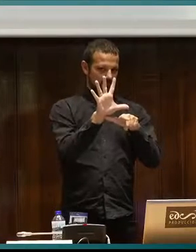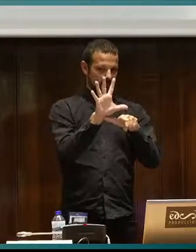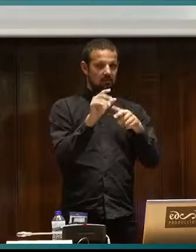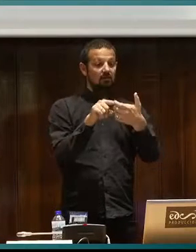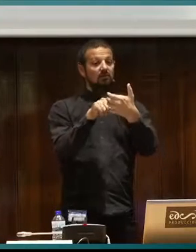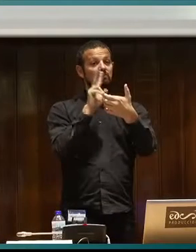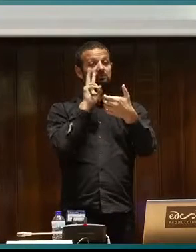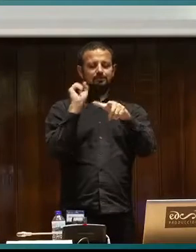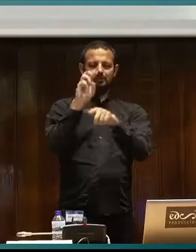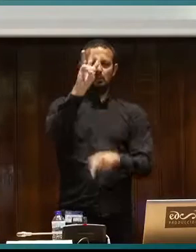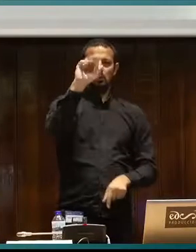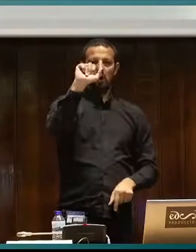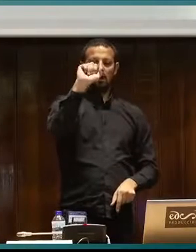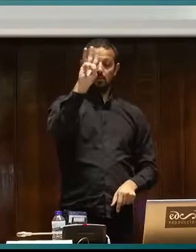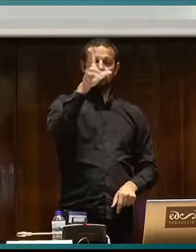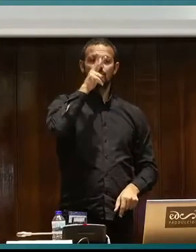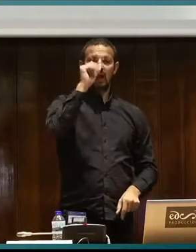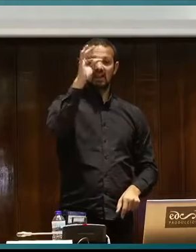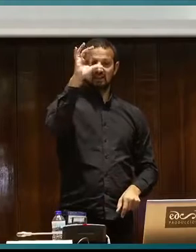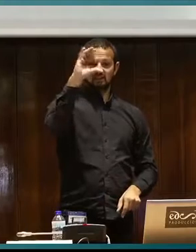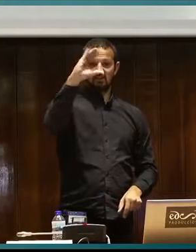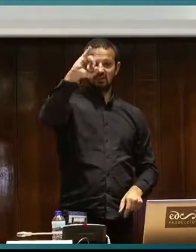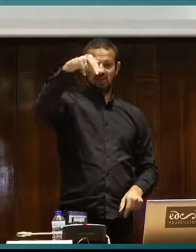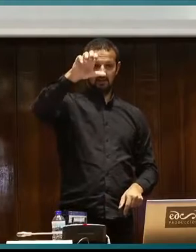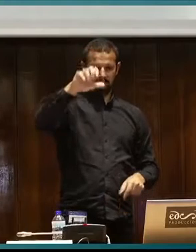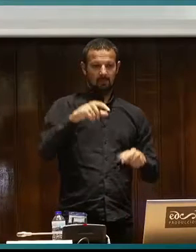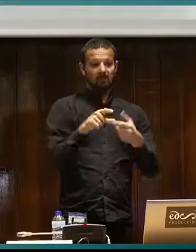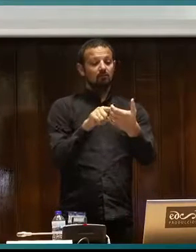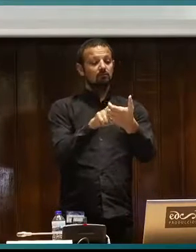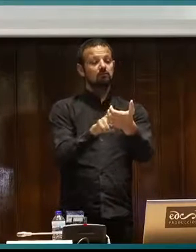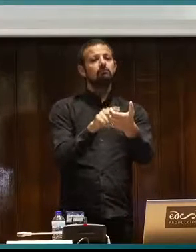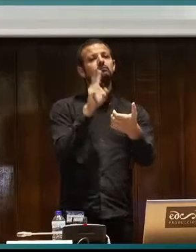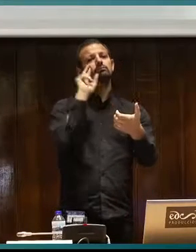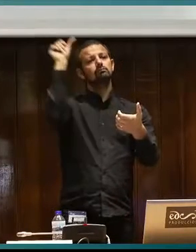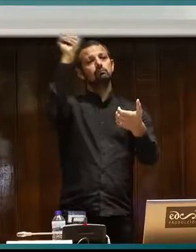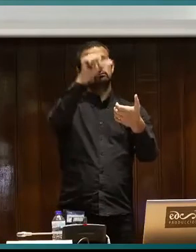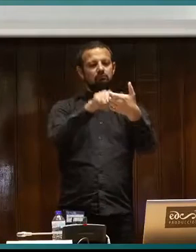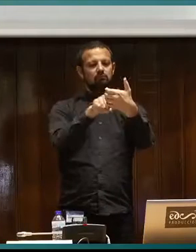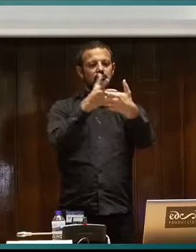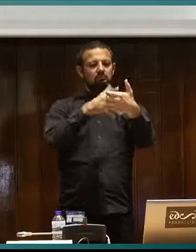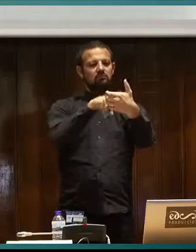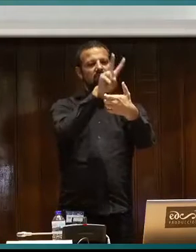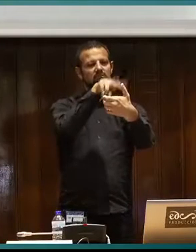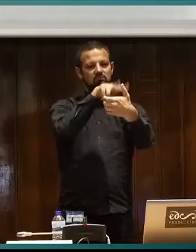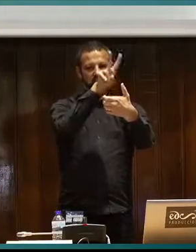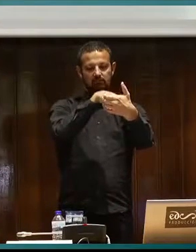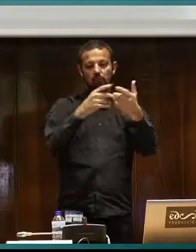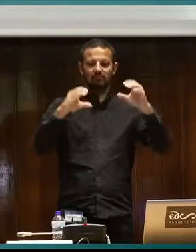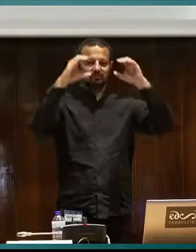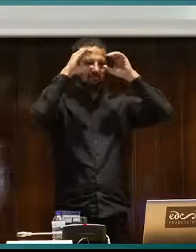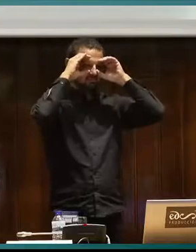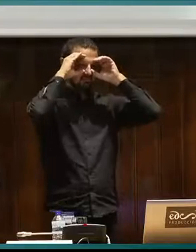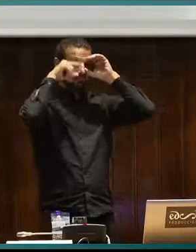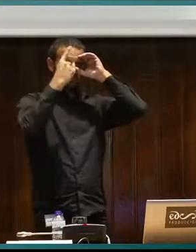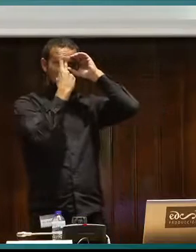propio móvil. Estamos trabajando con una empresa que se llama WatchCine, en estos momentos, que utiliza una aplicación a través de la